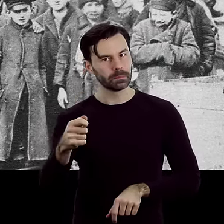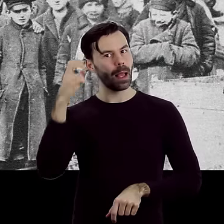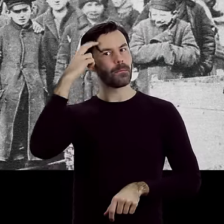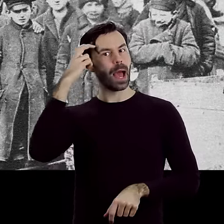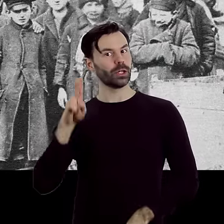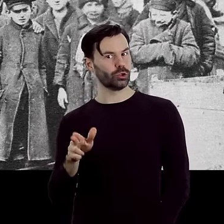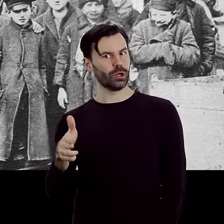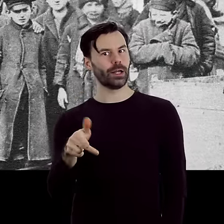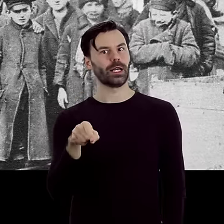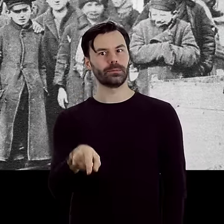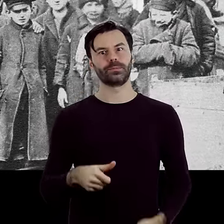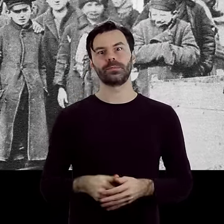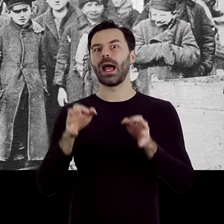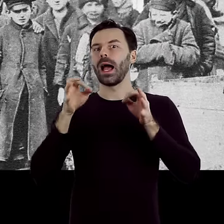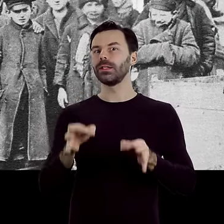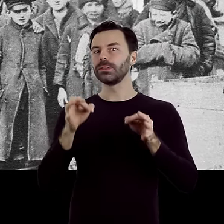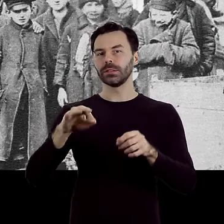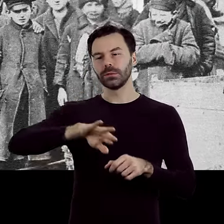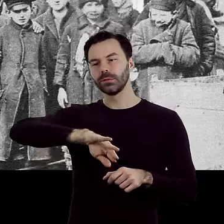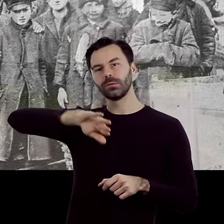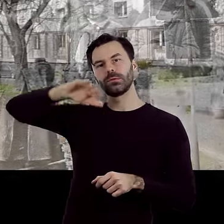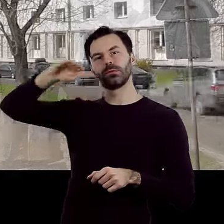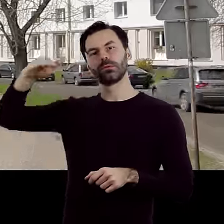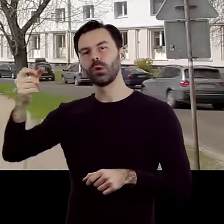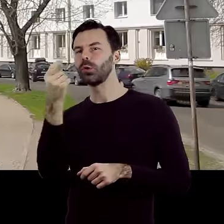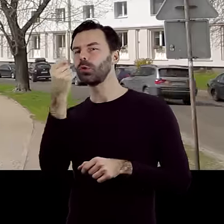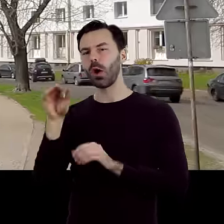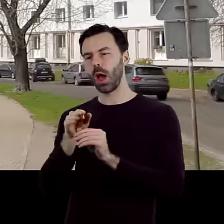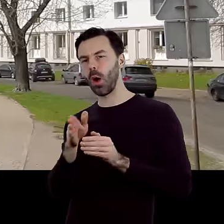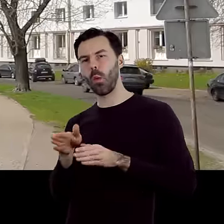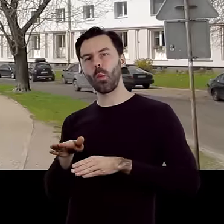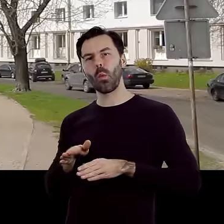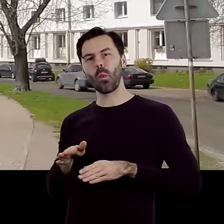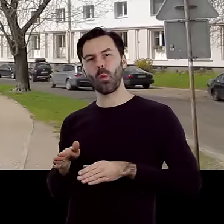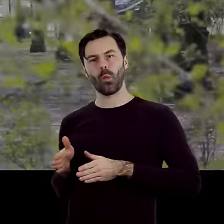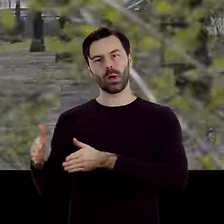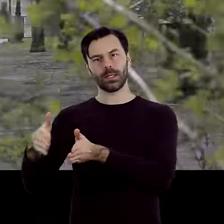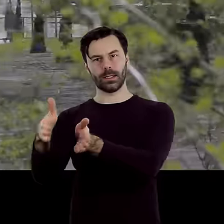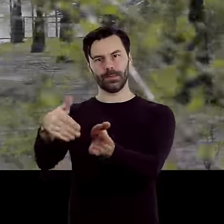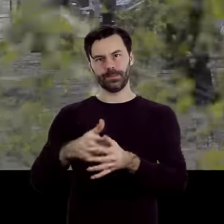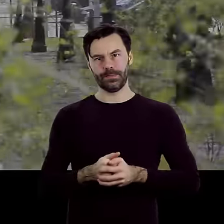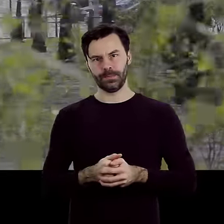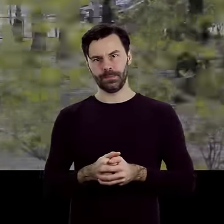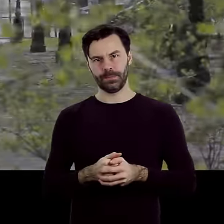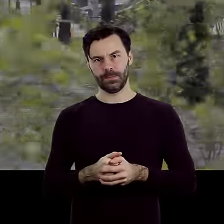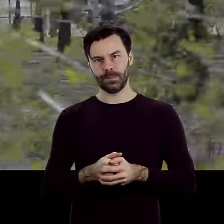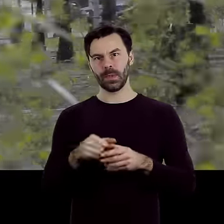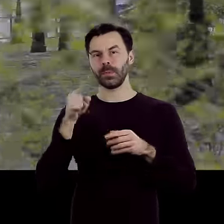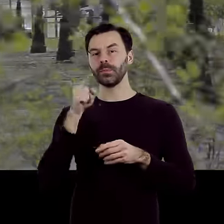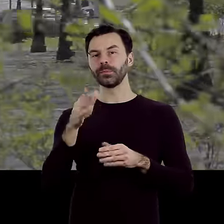nazwa parku. Dziś jest tu skarpa i przebiega tędy fragment ulicy. Jedną z alejek parkowych